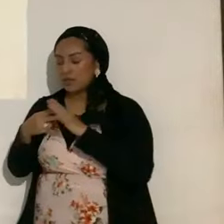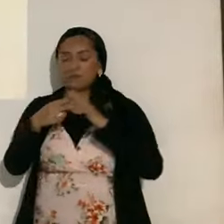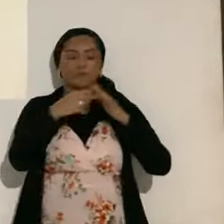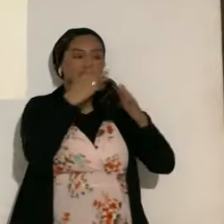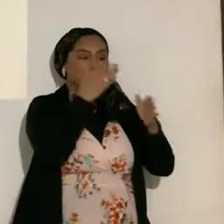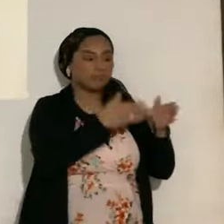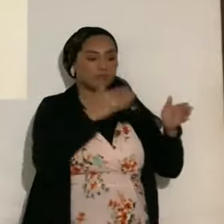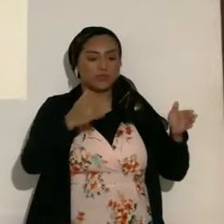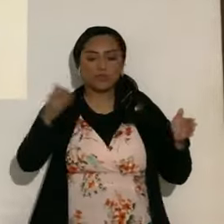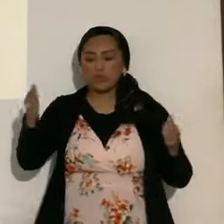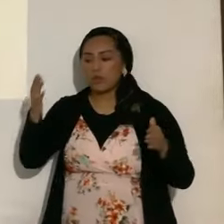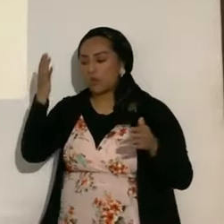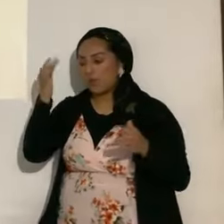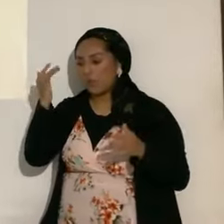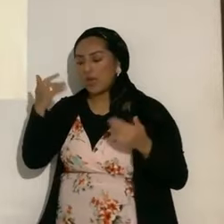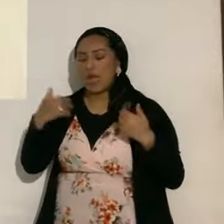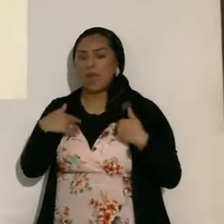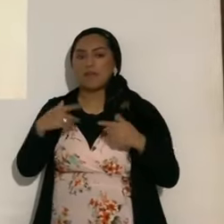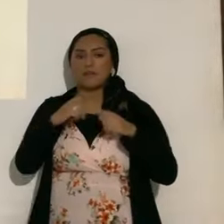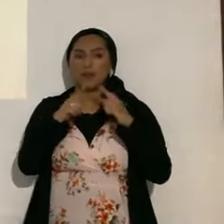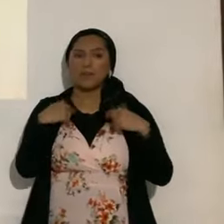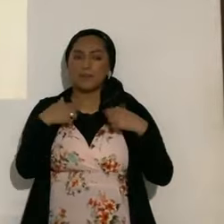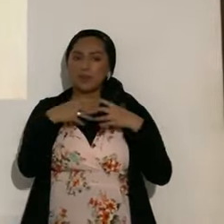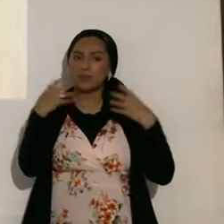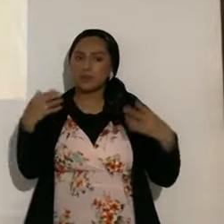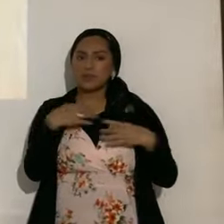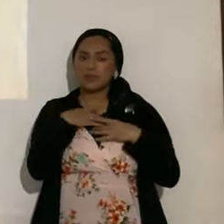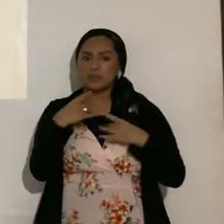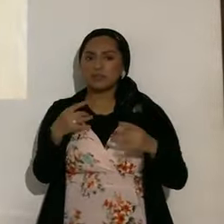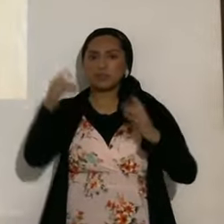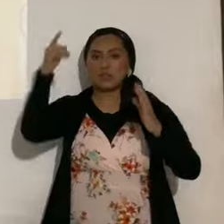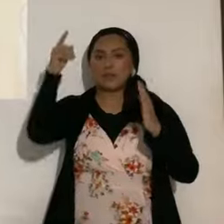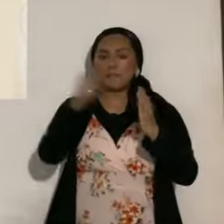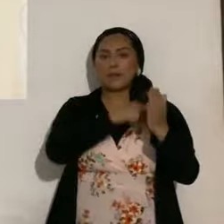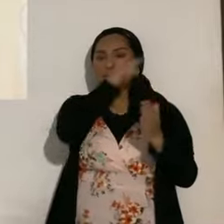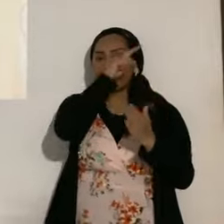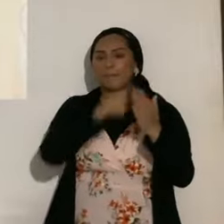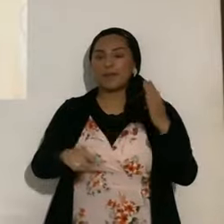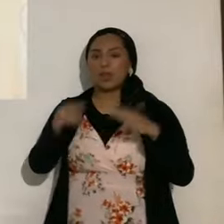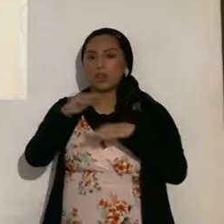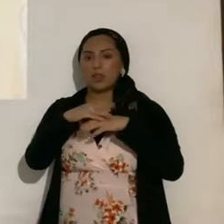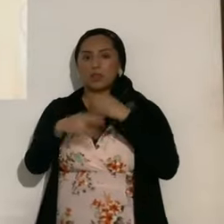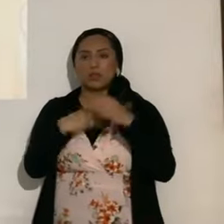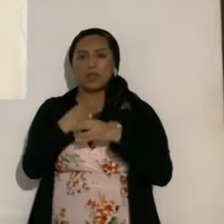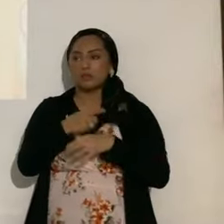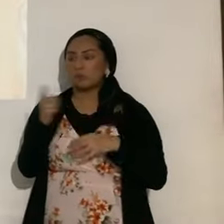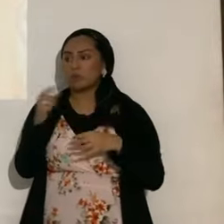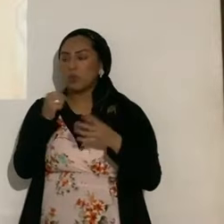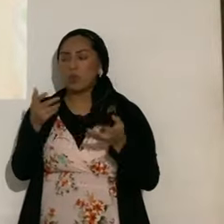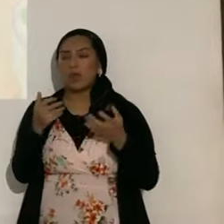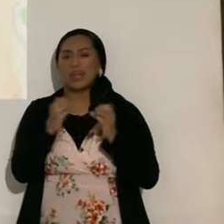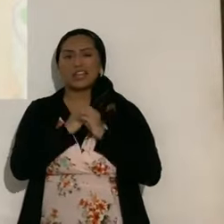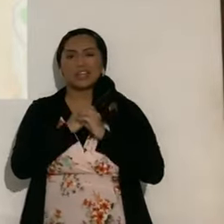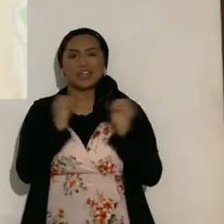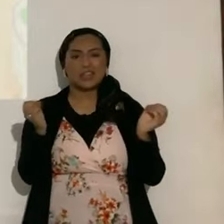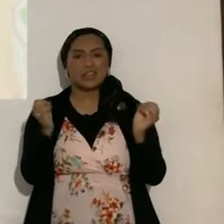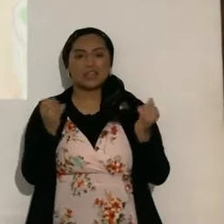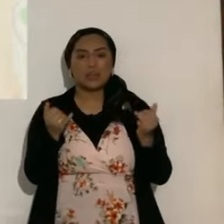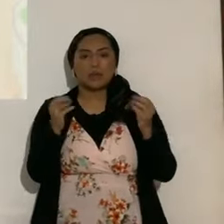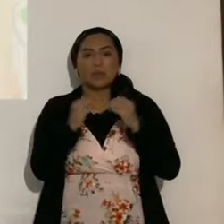el por qué iban a ver, pero me llama mucho la atención, los taches sobre la humanidad, no han querido nada, la gente no quiere nada, ahora está más perdida que